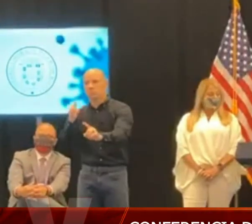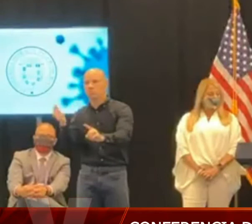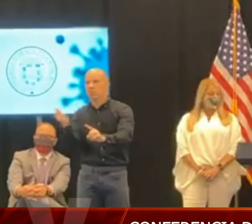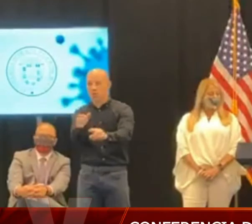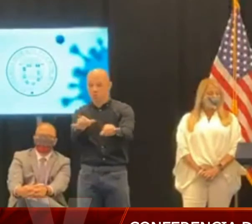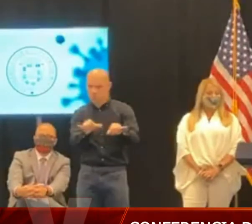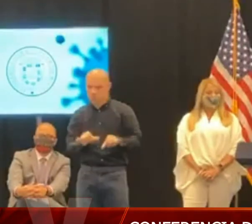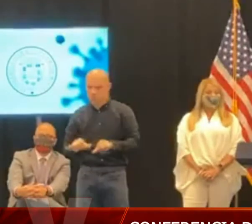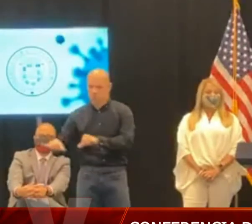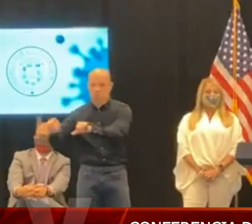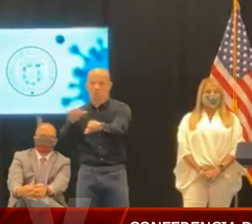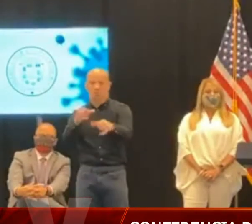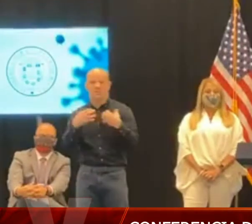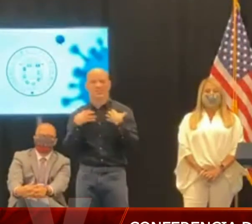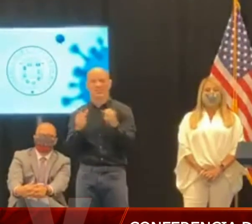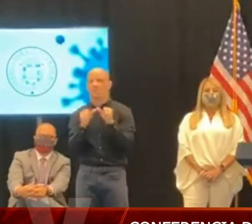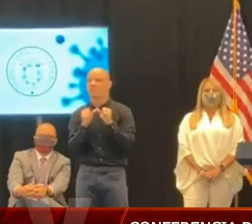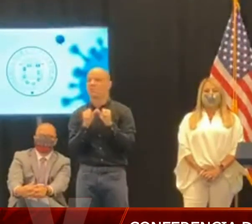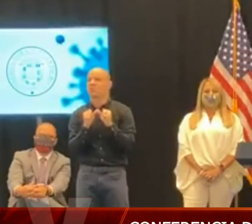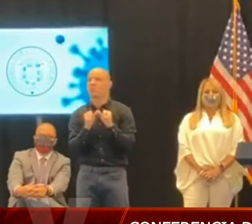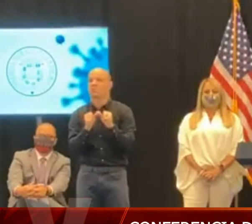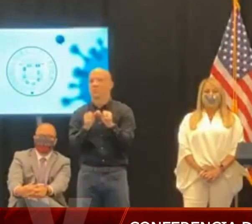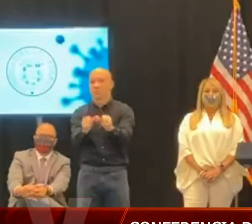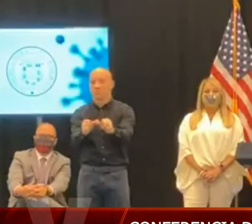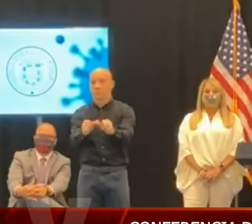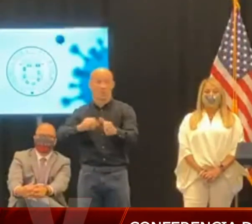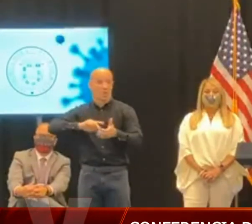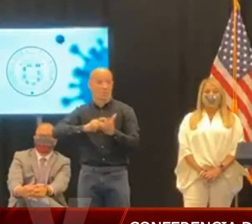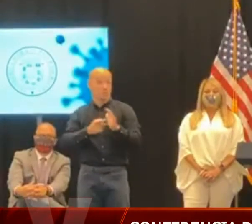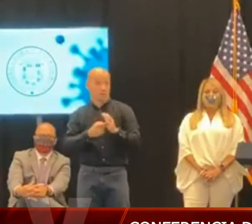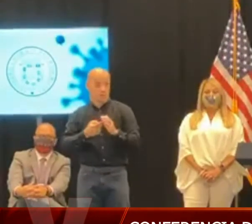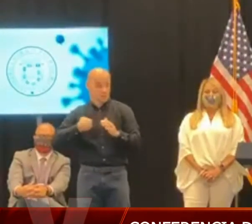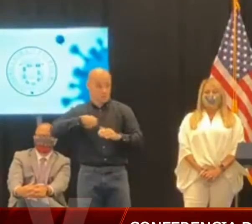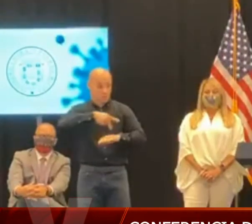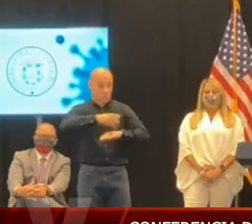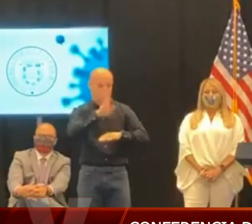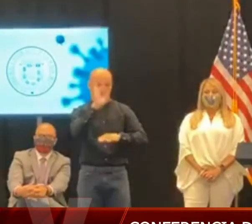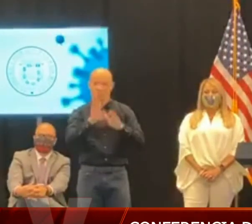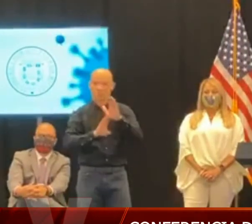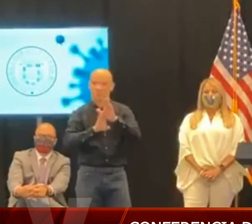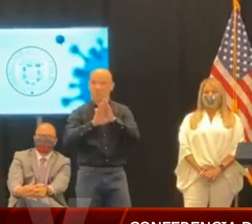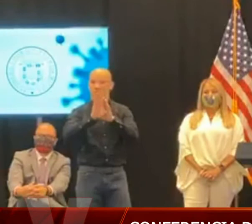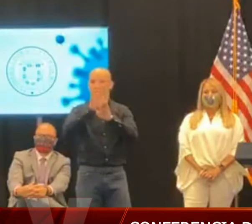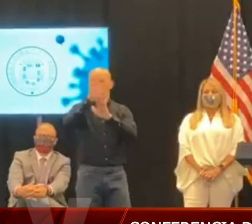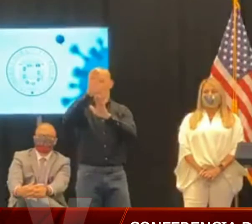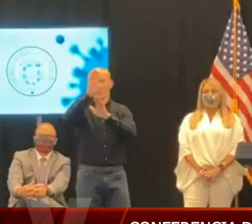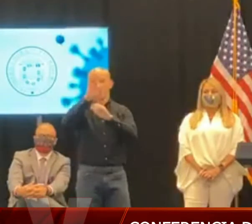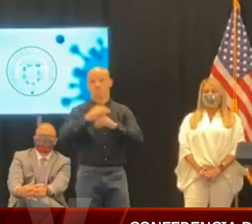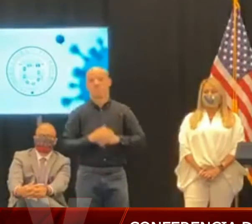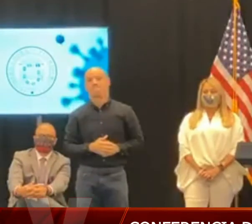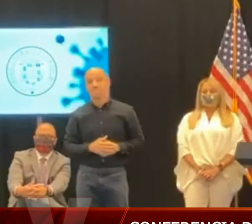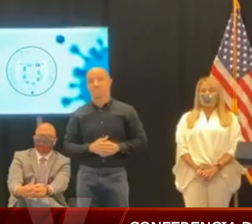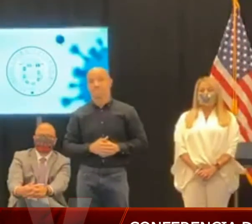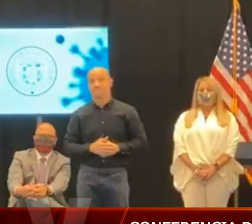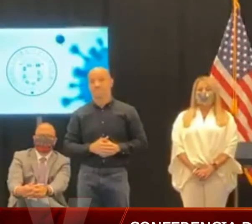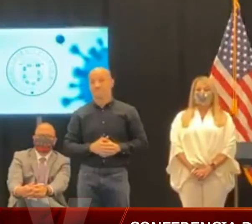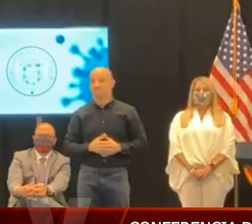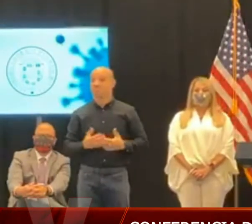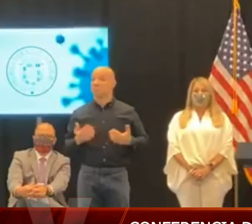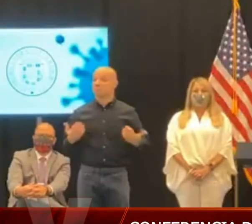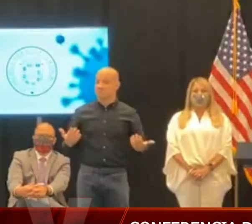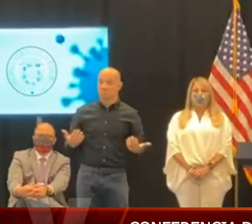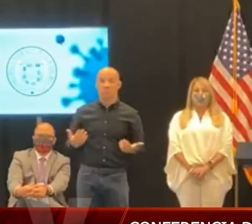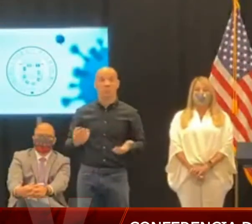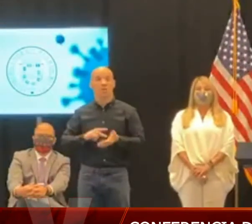lo cual nos hará más fuertes como pueblo. En este espíritu, durante los pasados meses, el